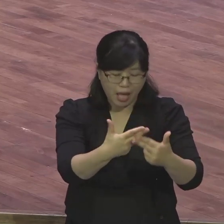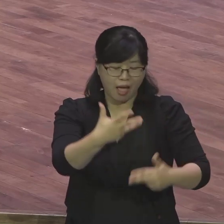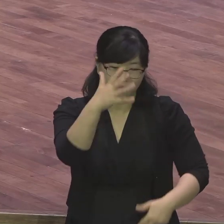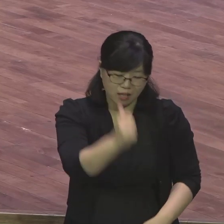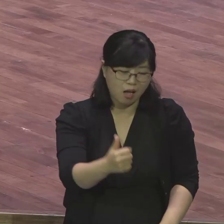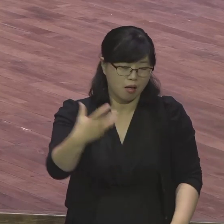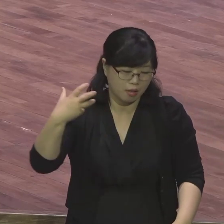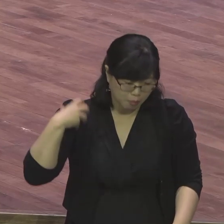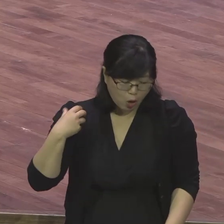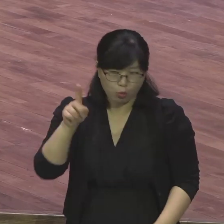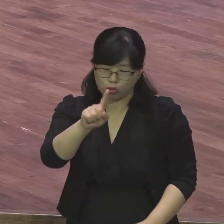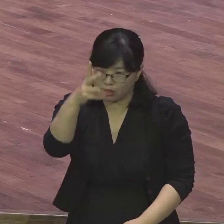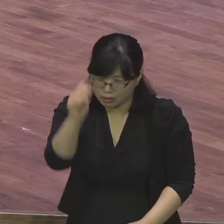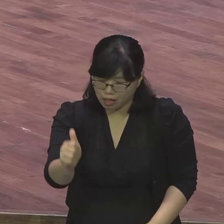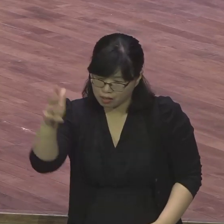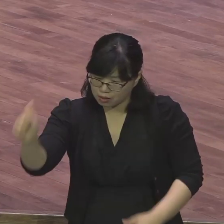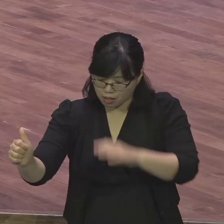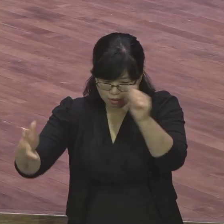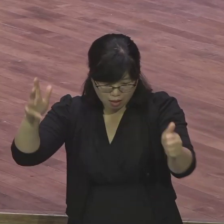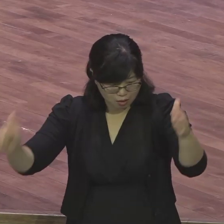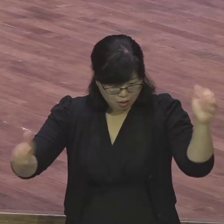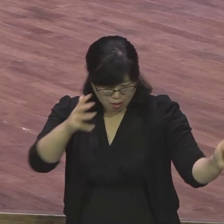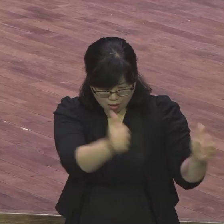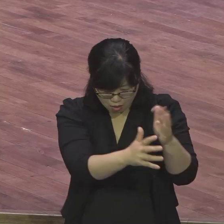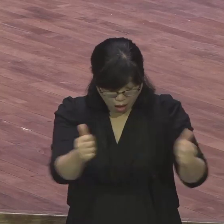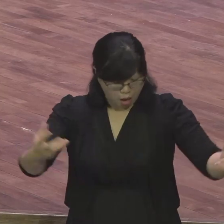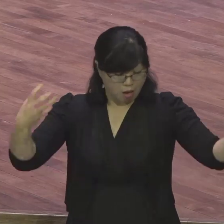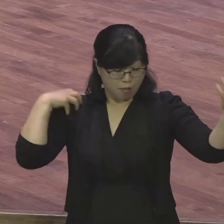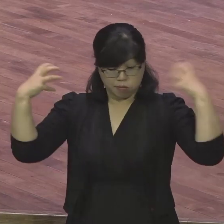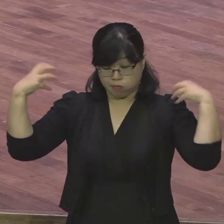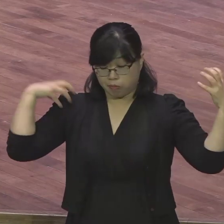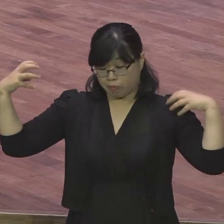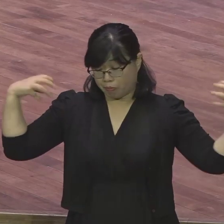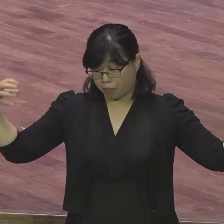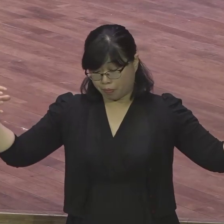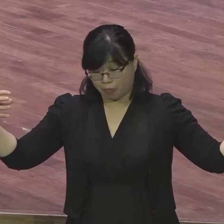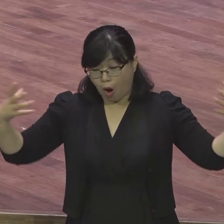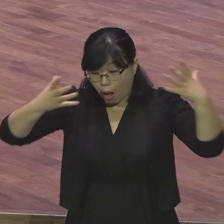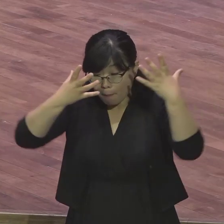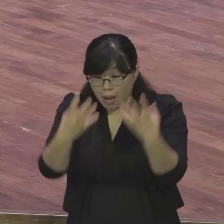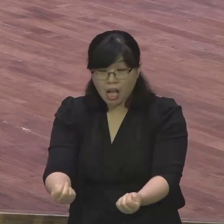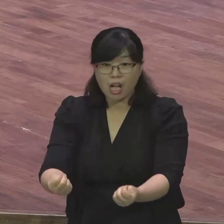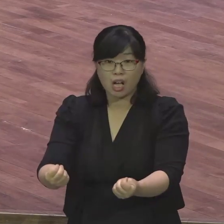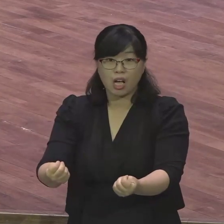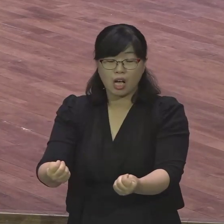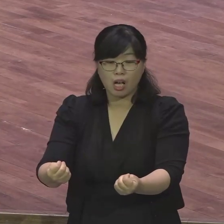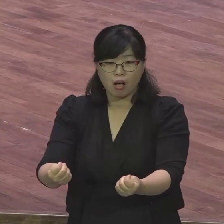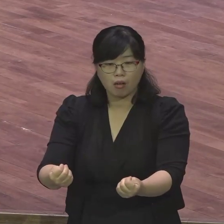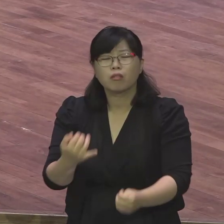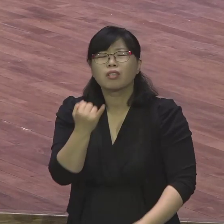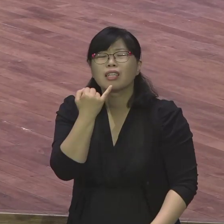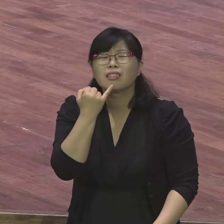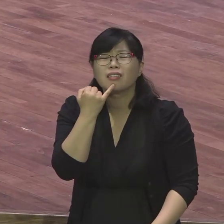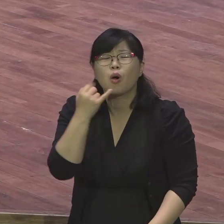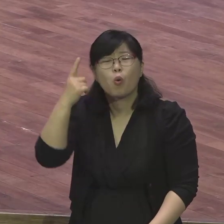직분은요 기도하면 10개 20개라도 감당할 수 있어요 아이고 나 하나만 그릇이 적어서 어떤